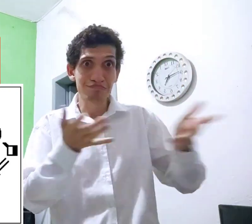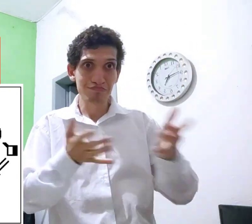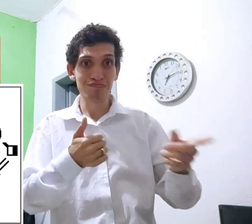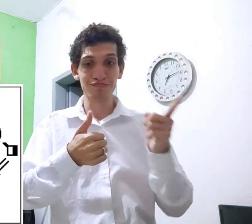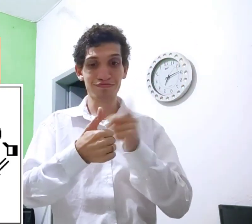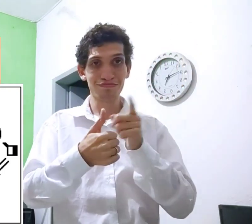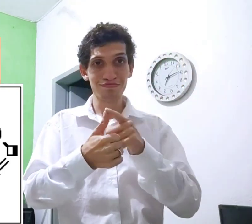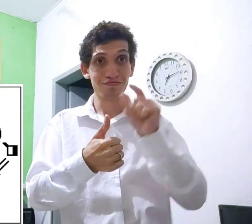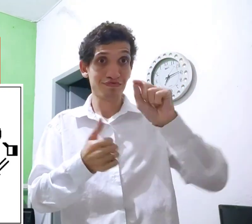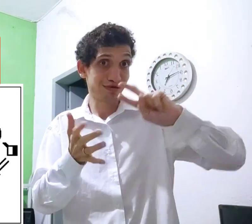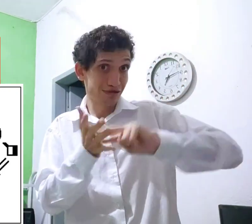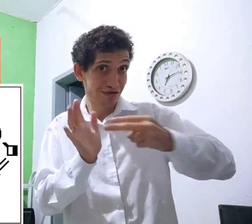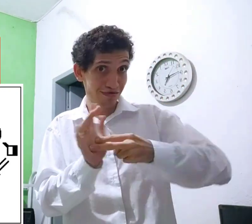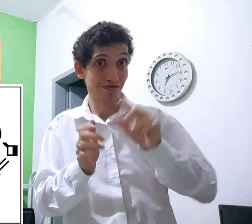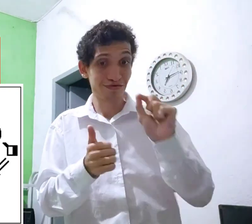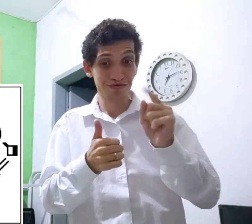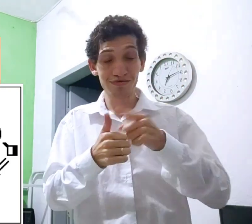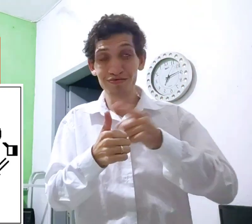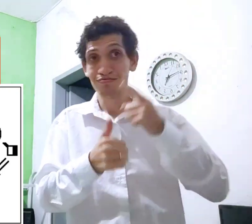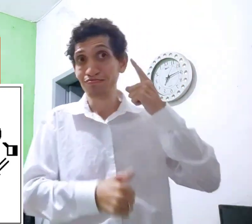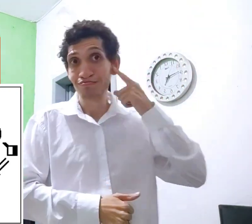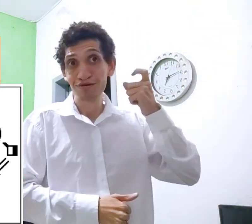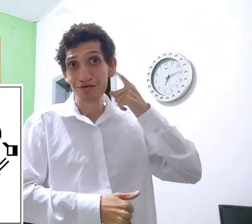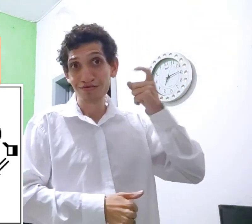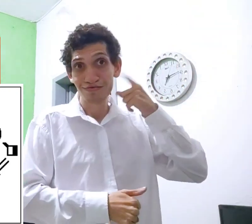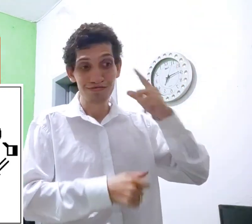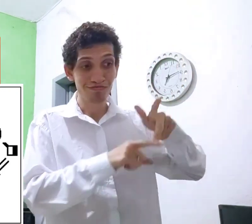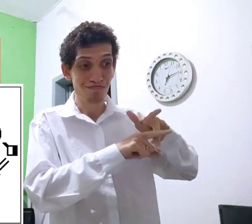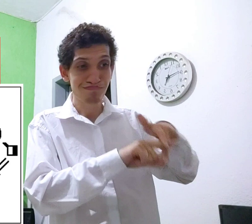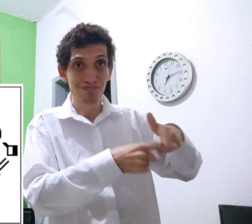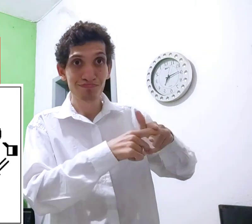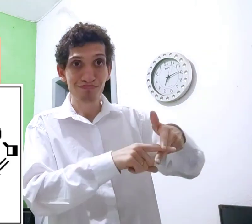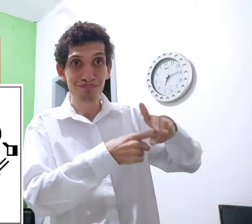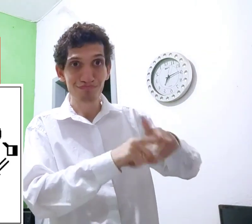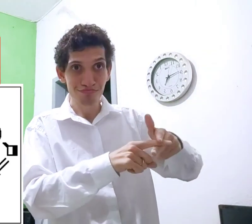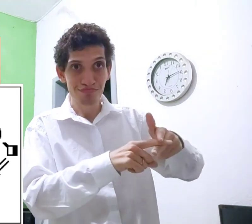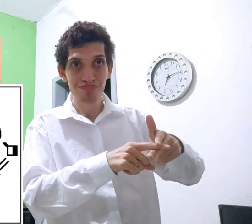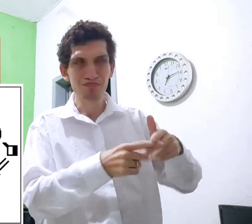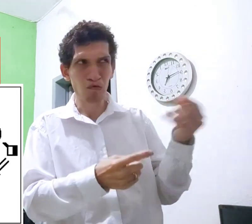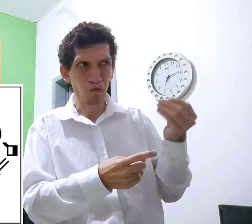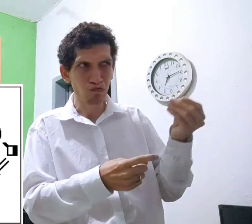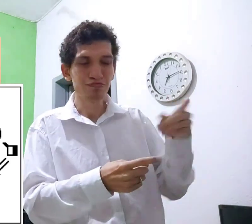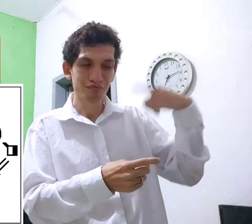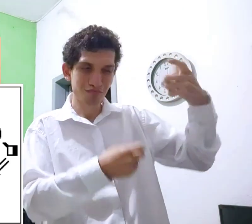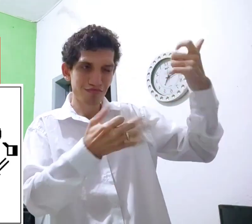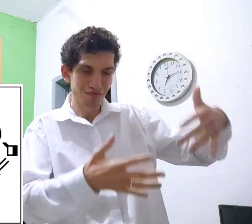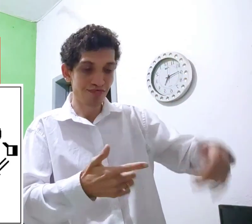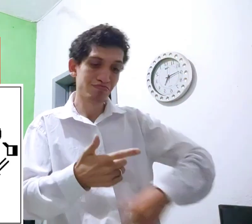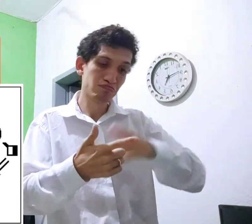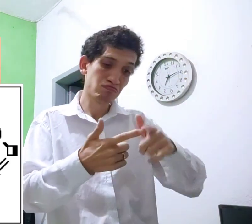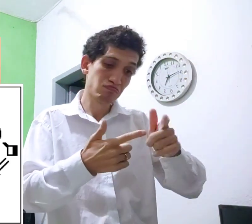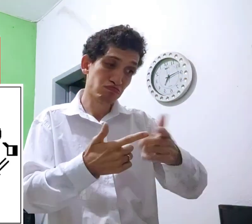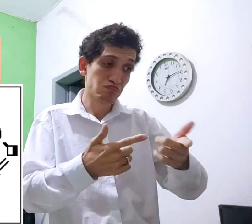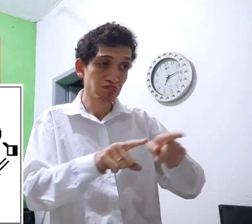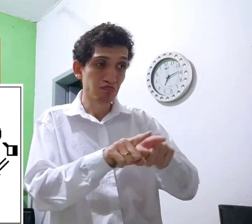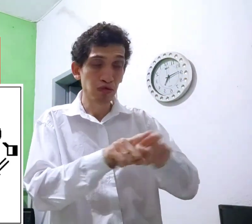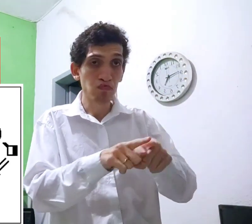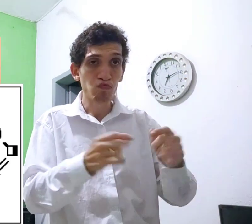Entender? Claro, será? O primeiro identificado é só consertar. Como? depois eu explico.